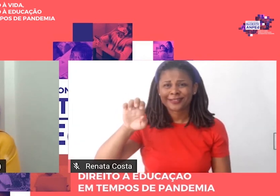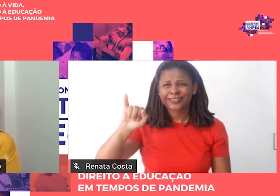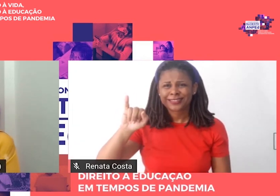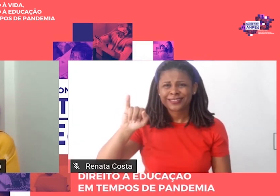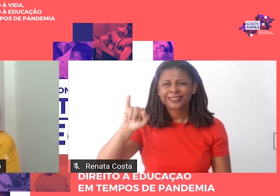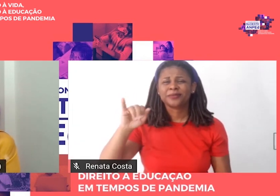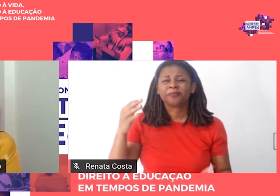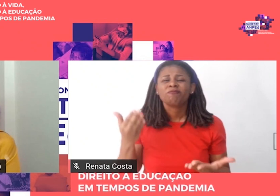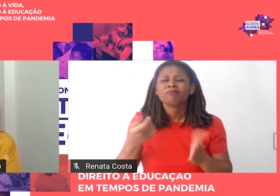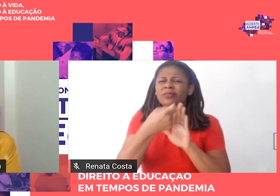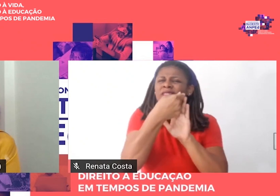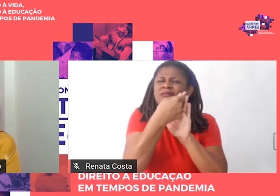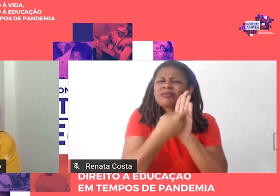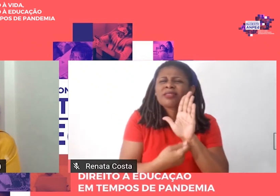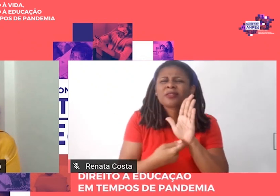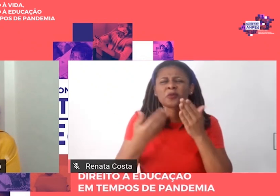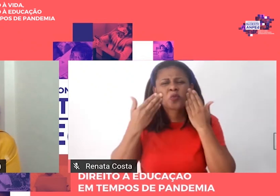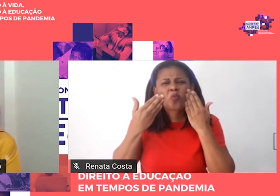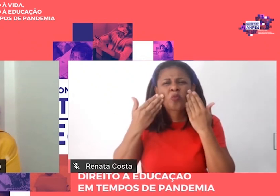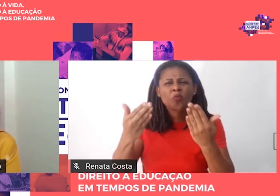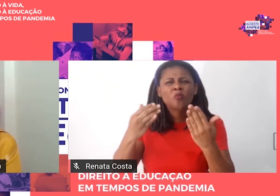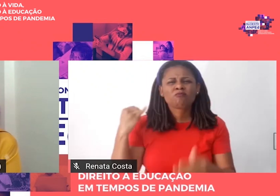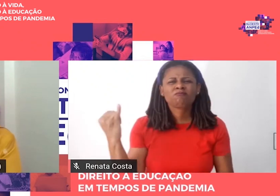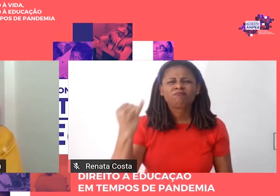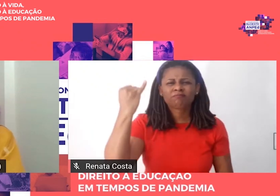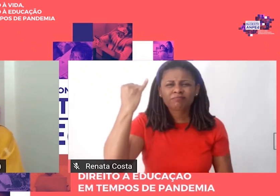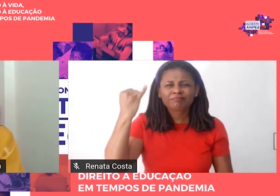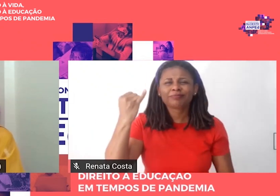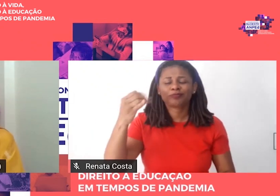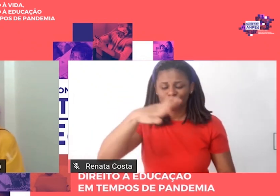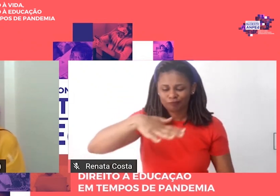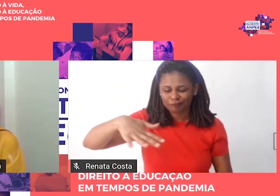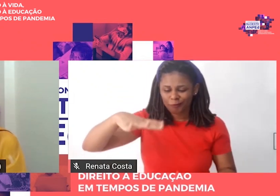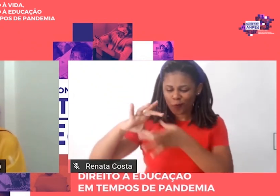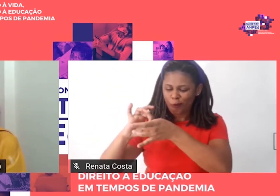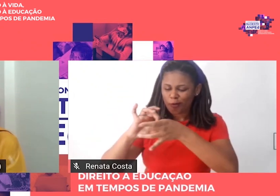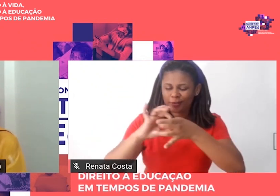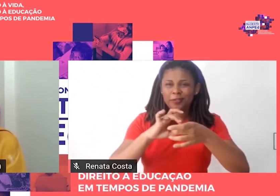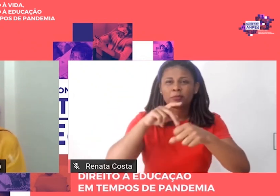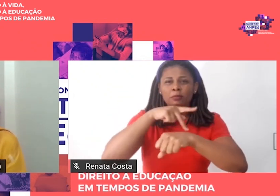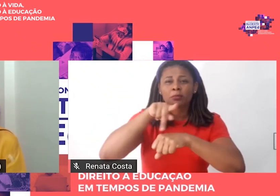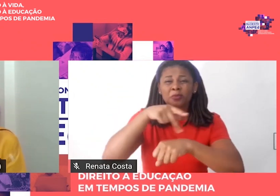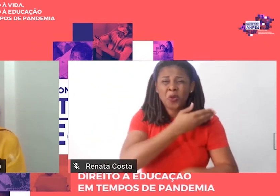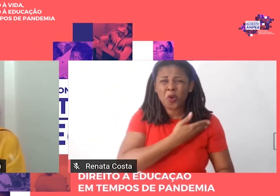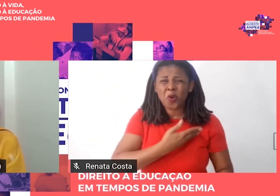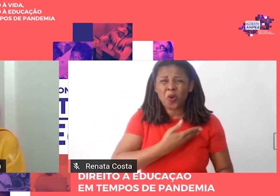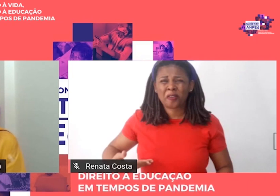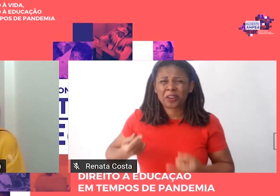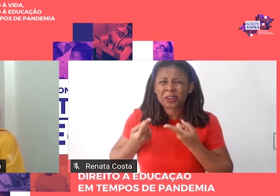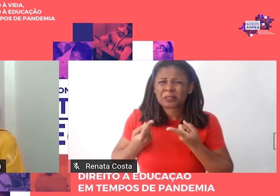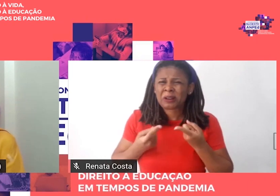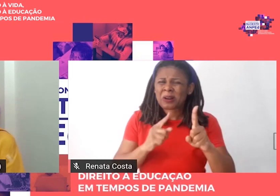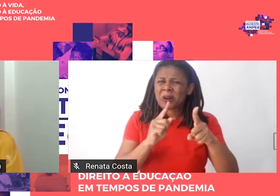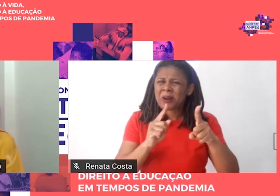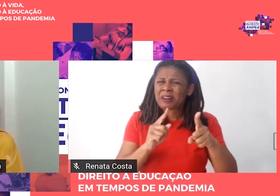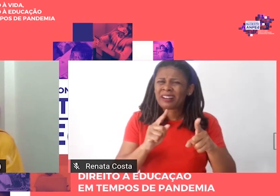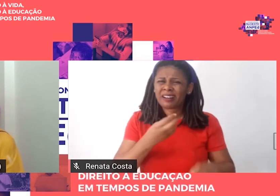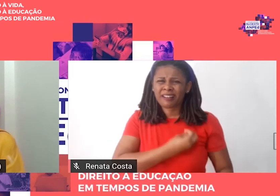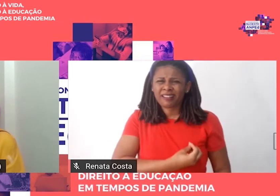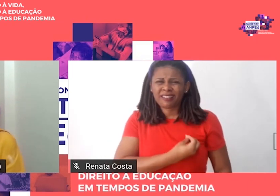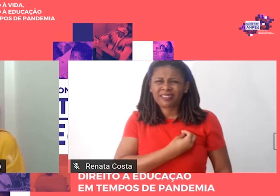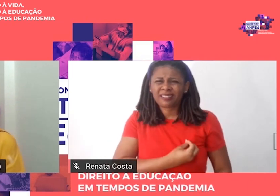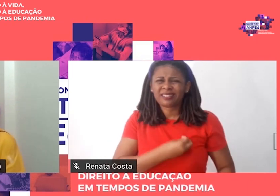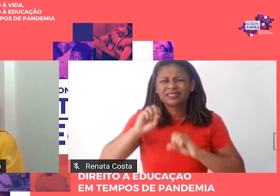Contorno No presente De nosso país Em que se vive Um governo De ataques À vida À educação À